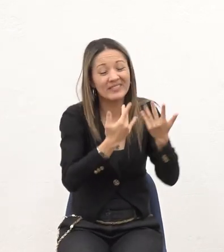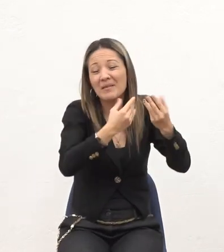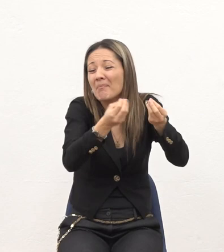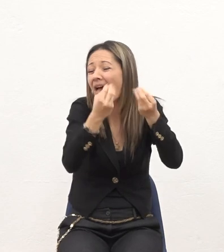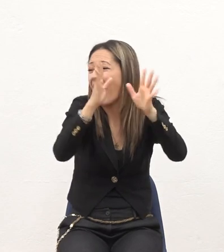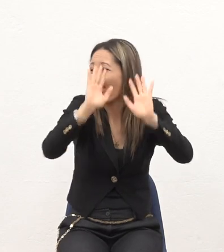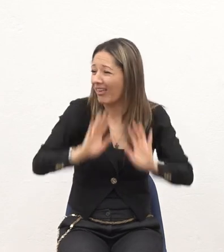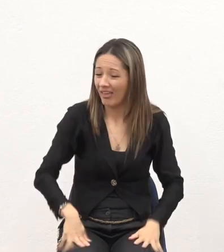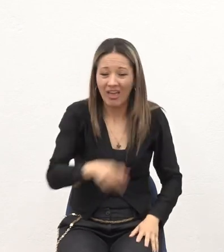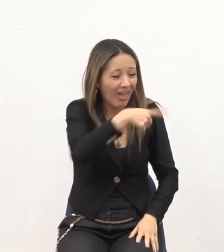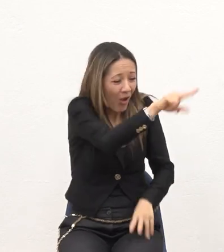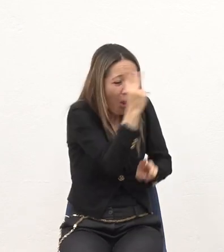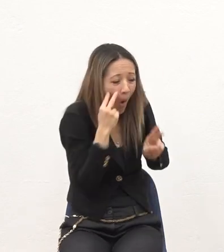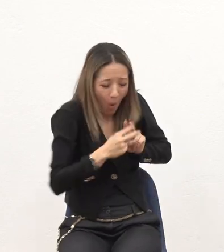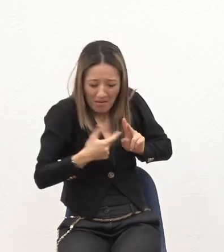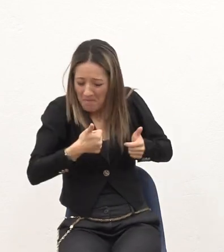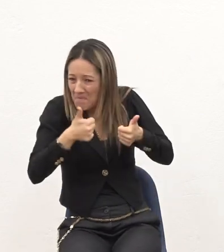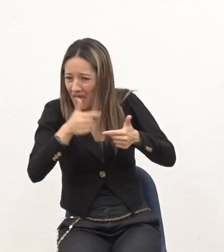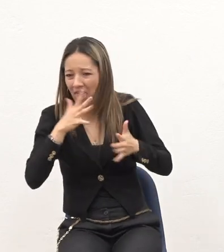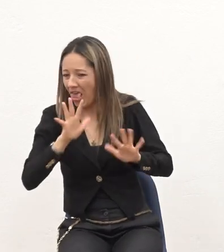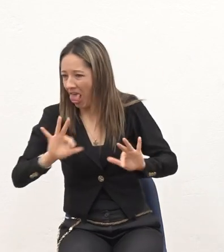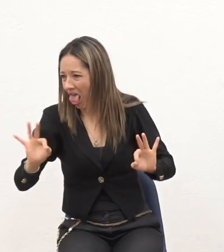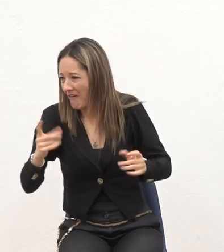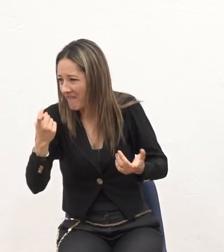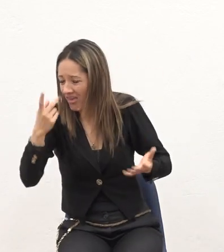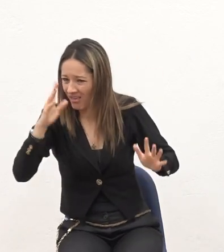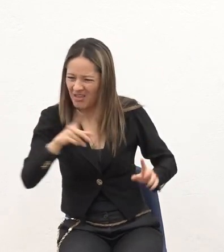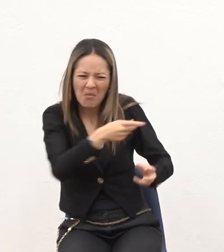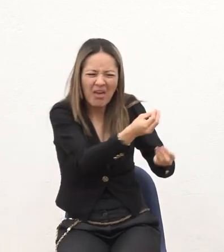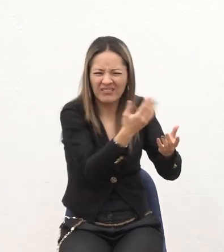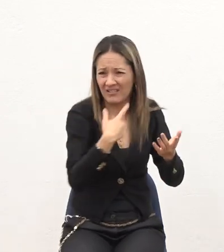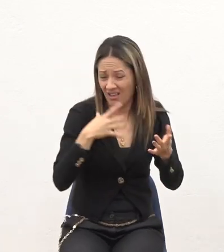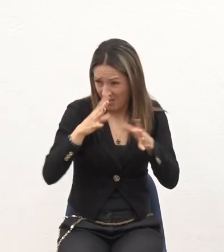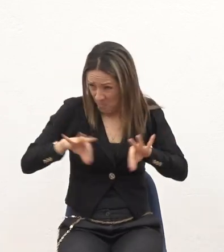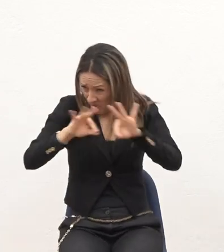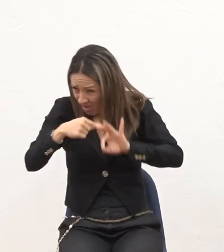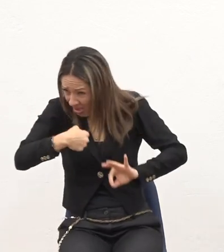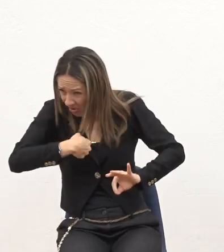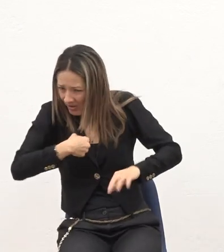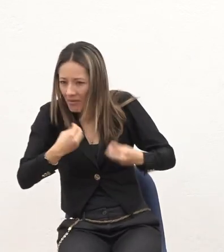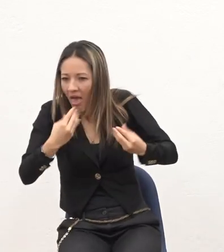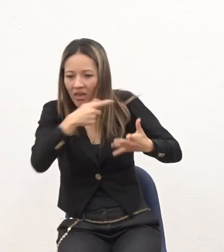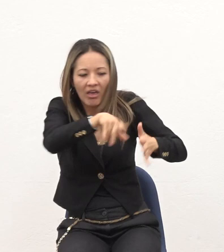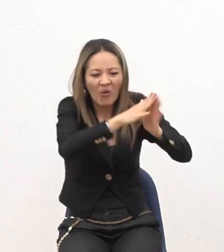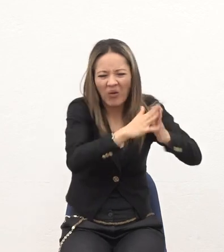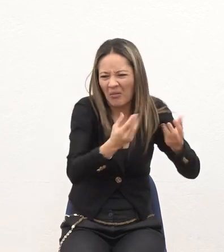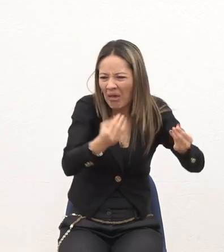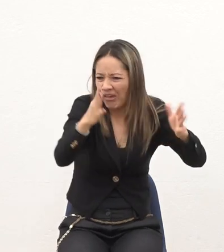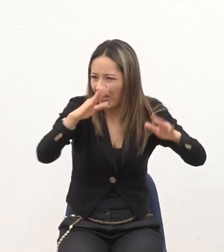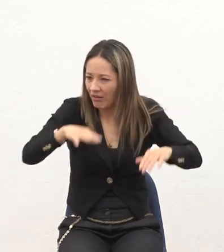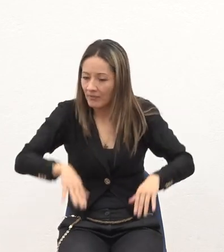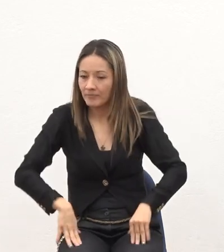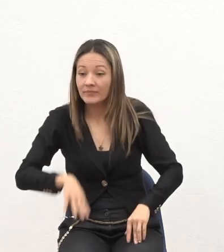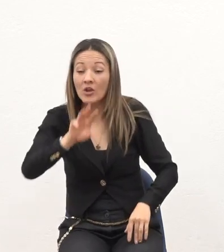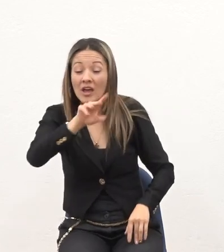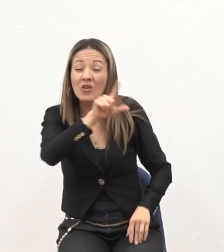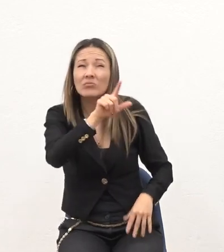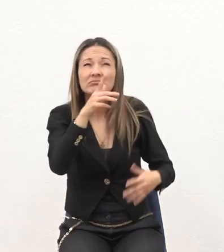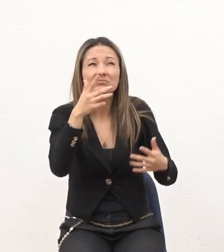Que ni me conoce Ni ¿Qué les va a importar yo? A los ocho días Eso fue un lunes Ah Eso fue un